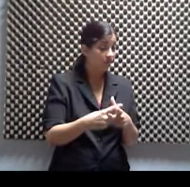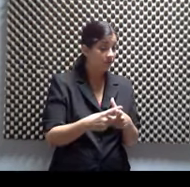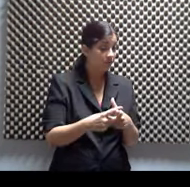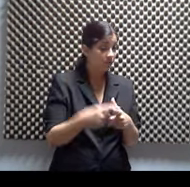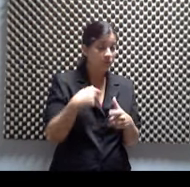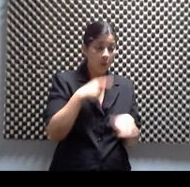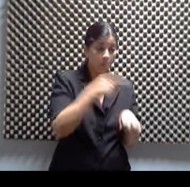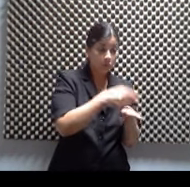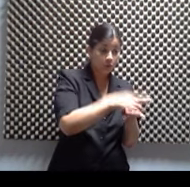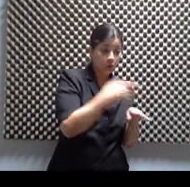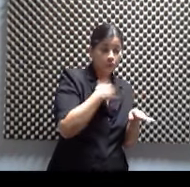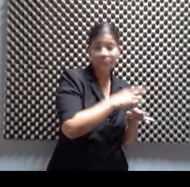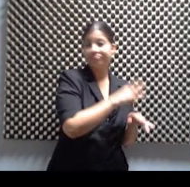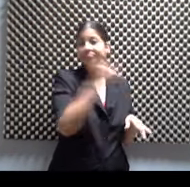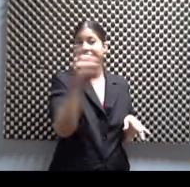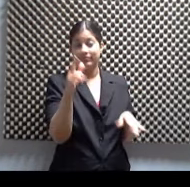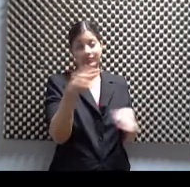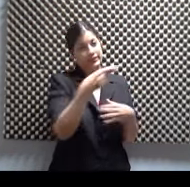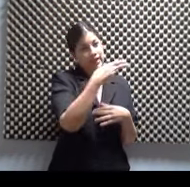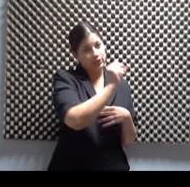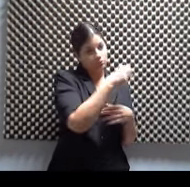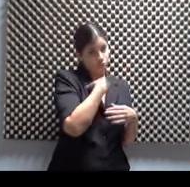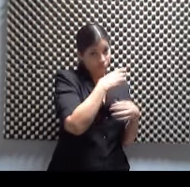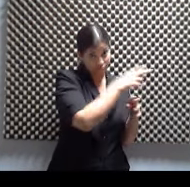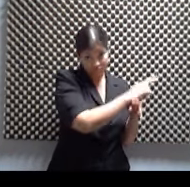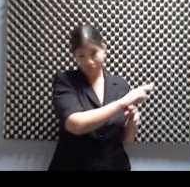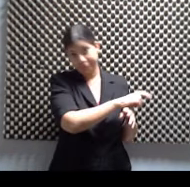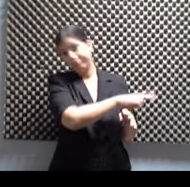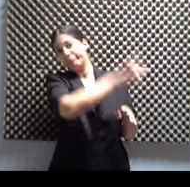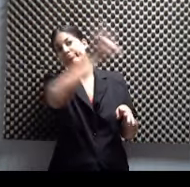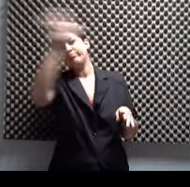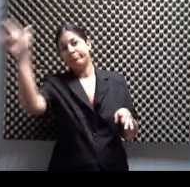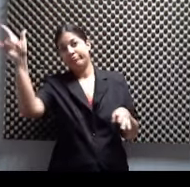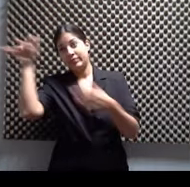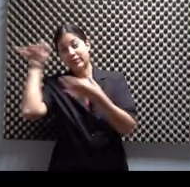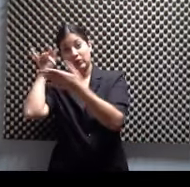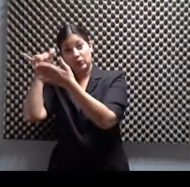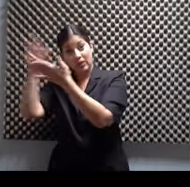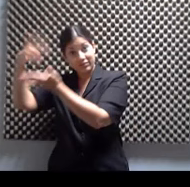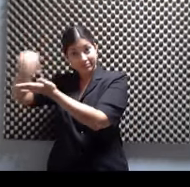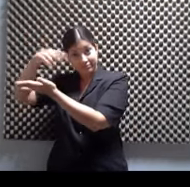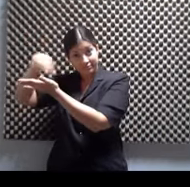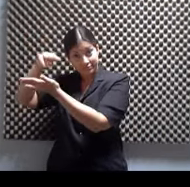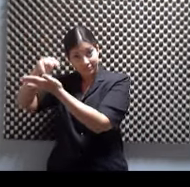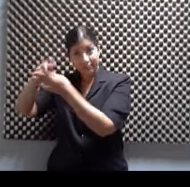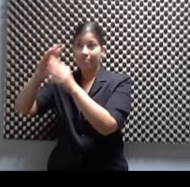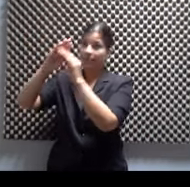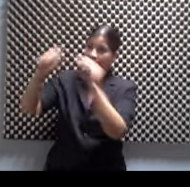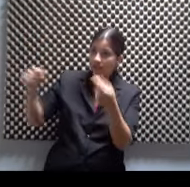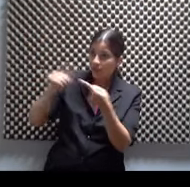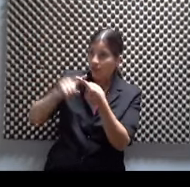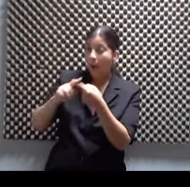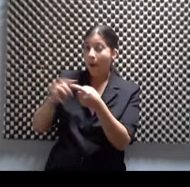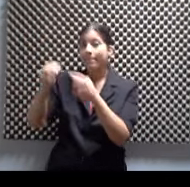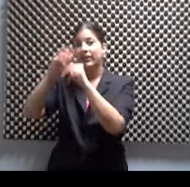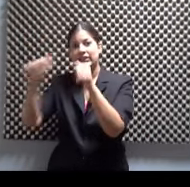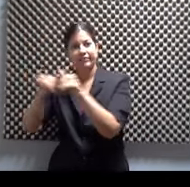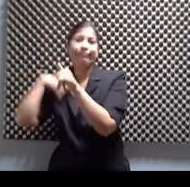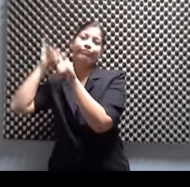Rico, después de high school, a hacer danza afuera, a estudiar danza, hice el bachillerato y después la maestría, y ya me quedé por allá, pues, porque vivo de la